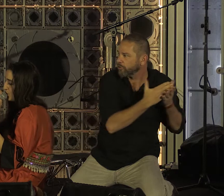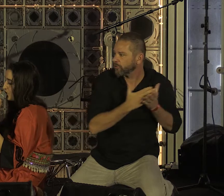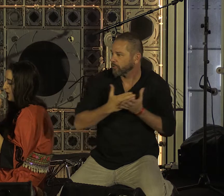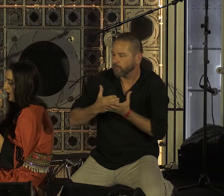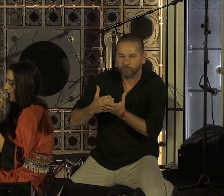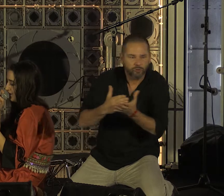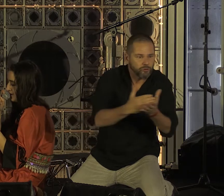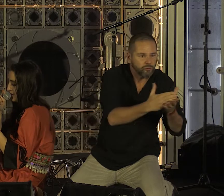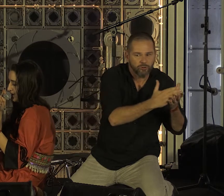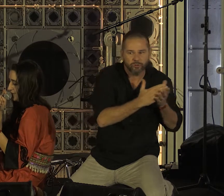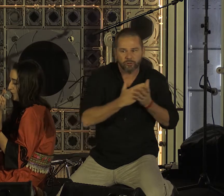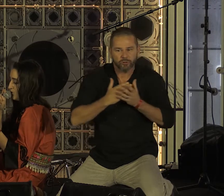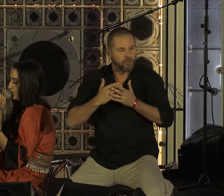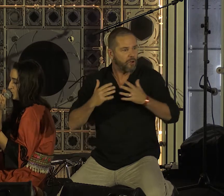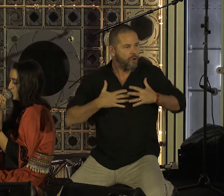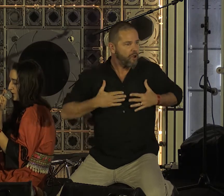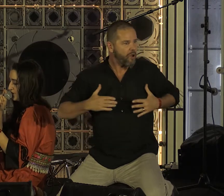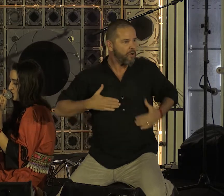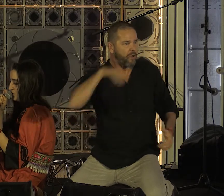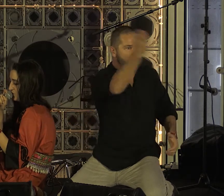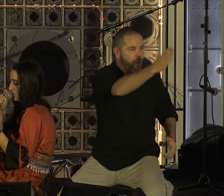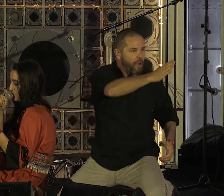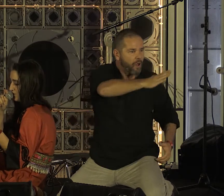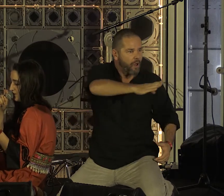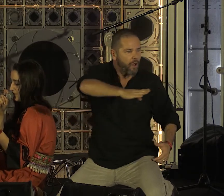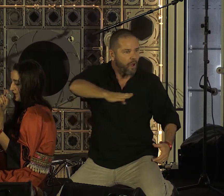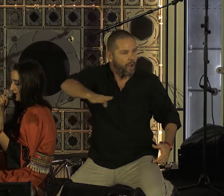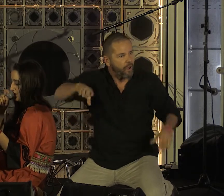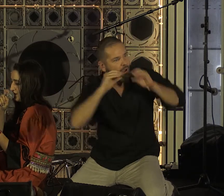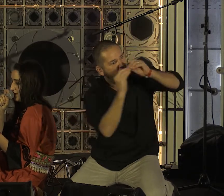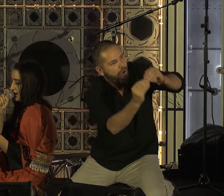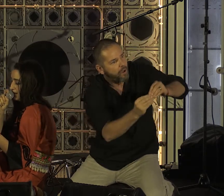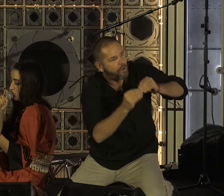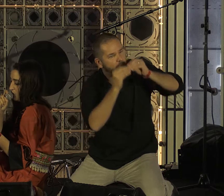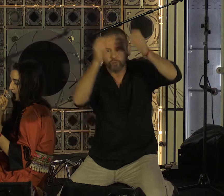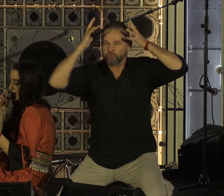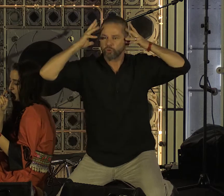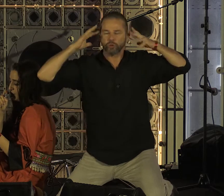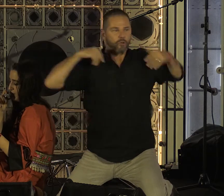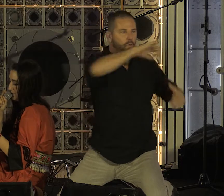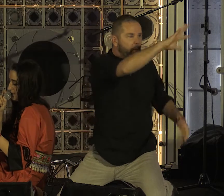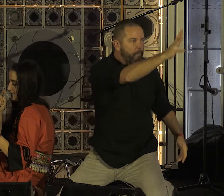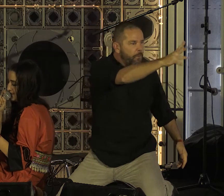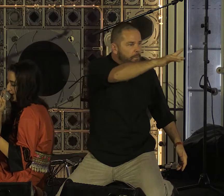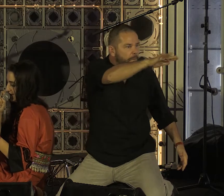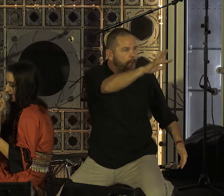creux de terrain est un mot d'amour, tes cheveux, la doublure brillante de la nuit des mystères.